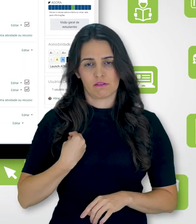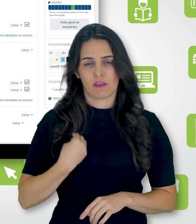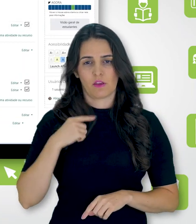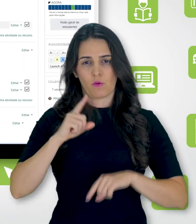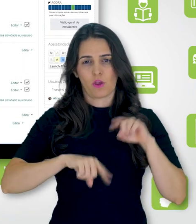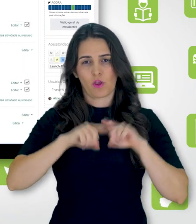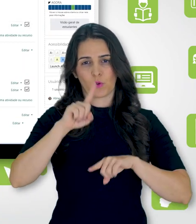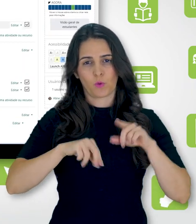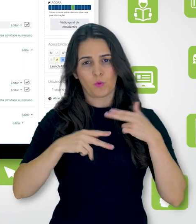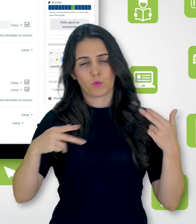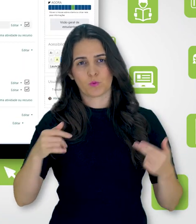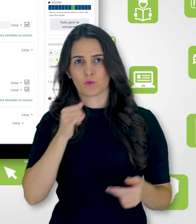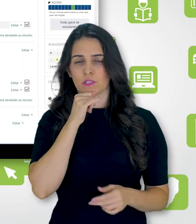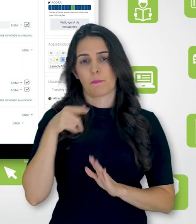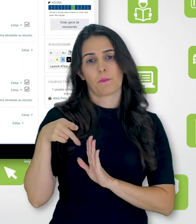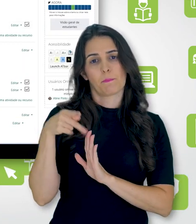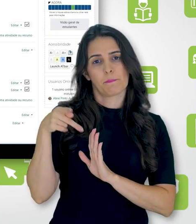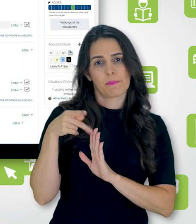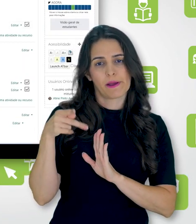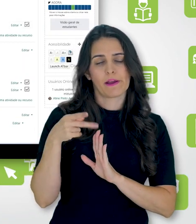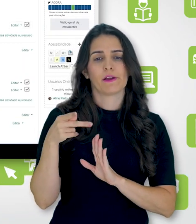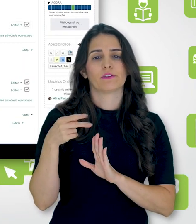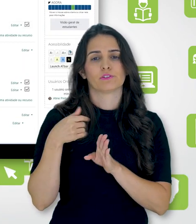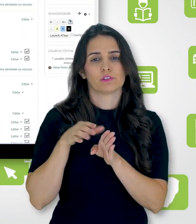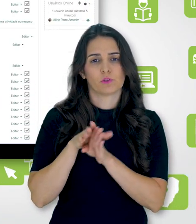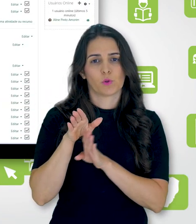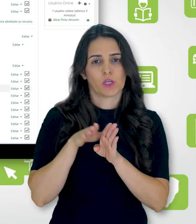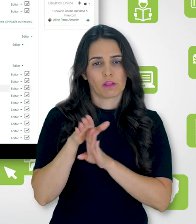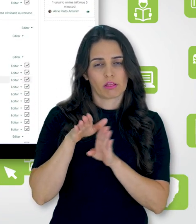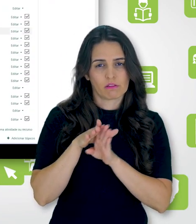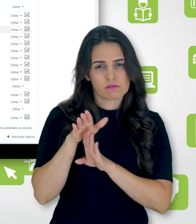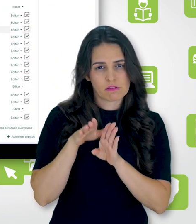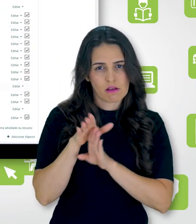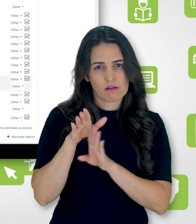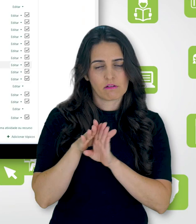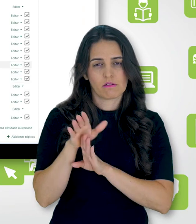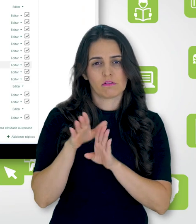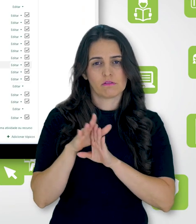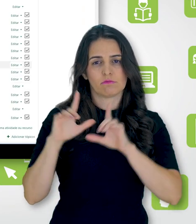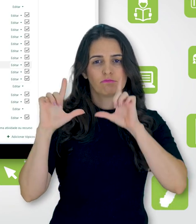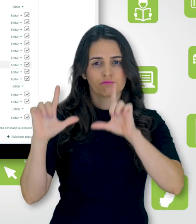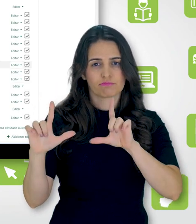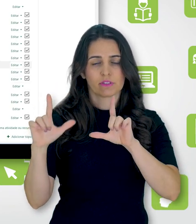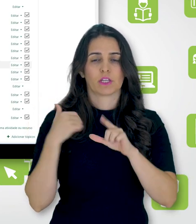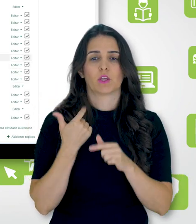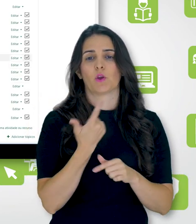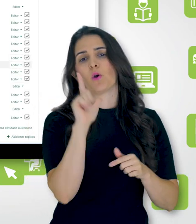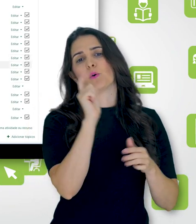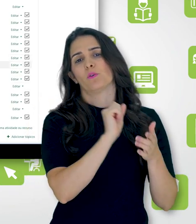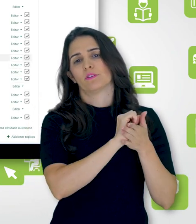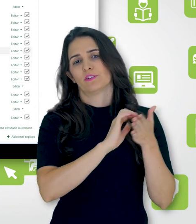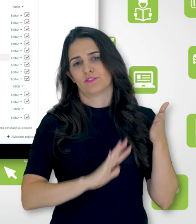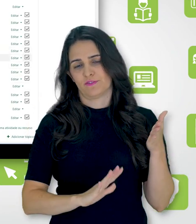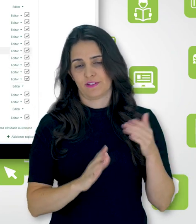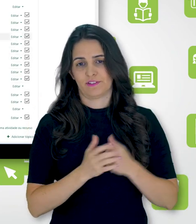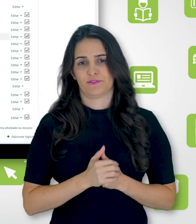recursos, como essas páginas com orientações e diversas atividades. Então, eu vou